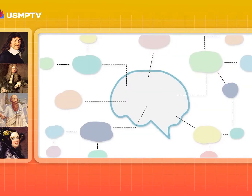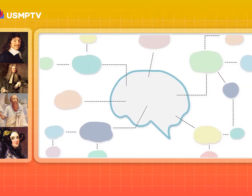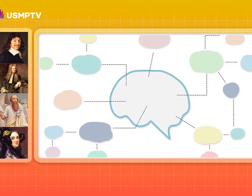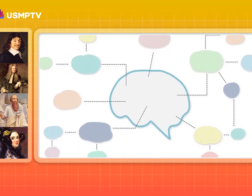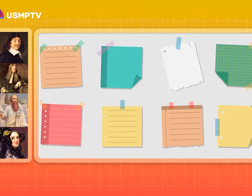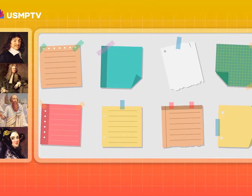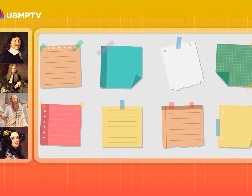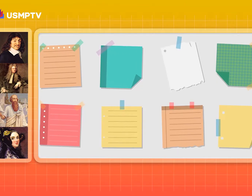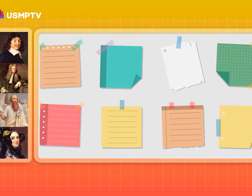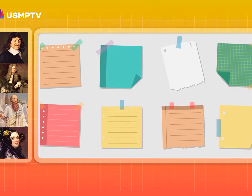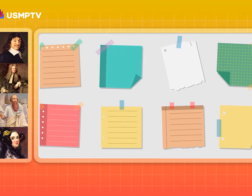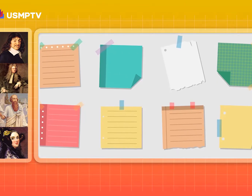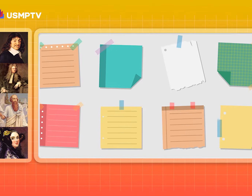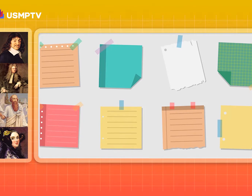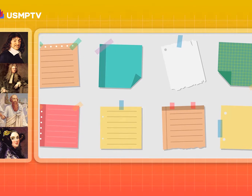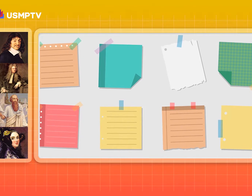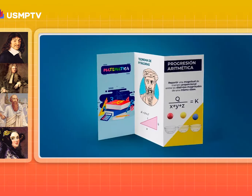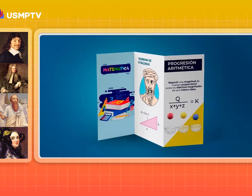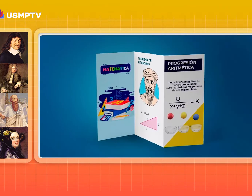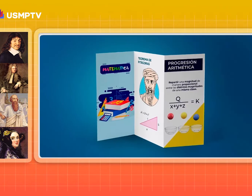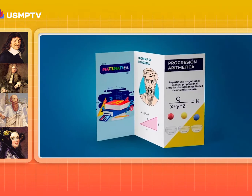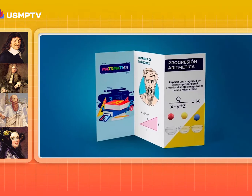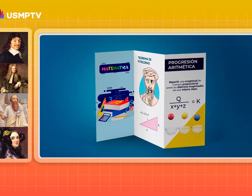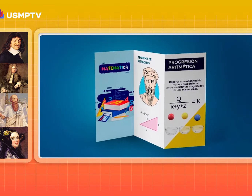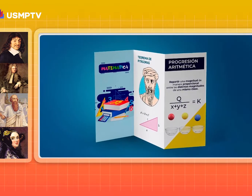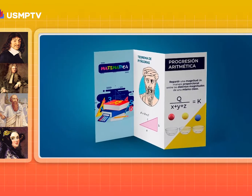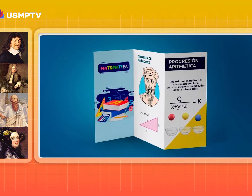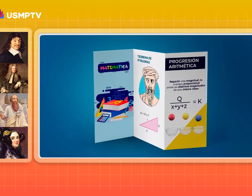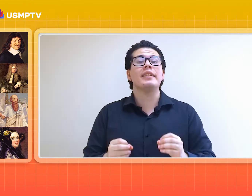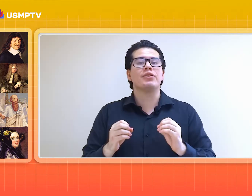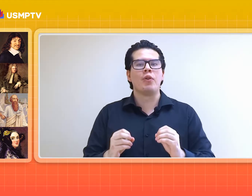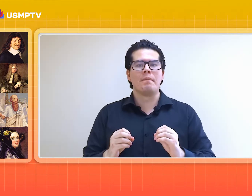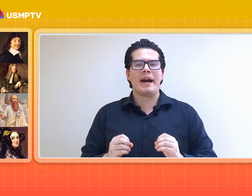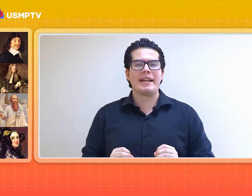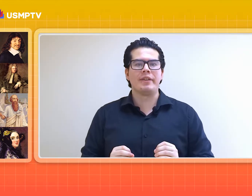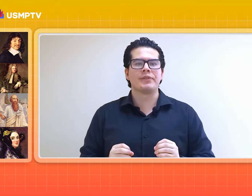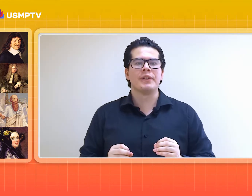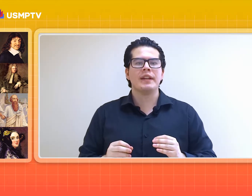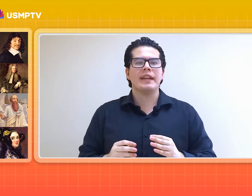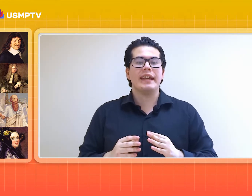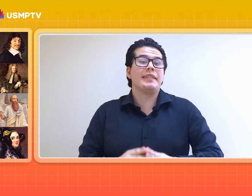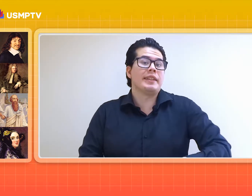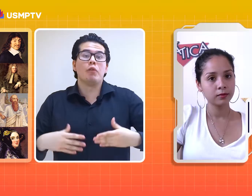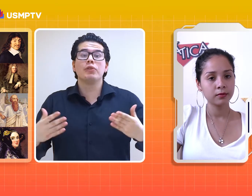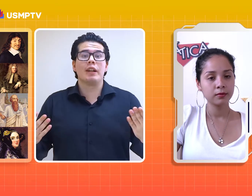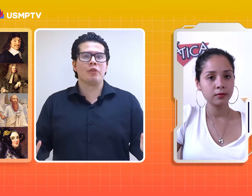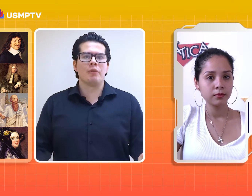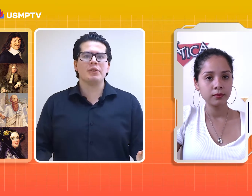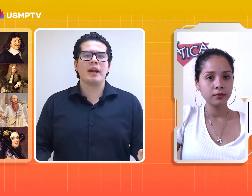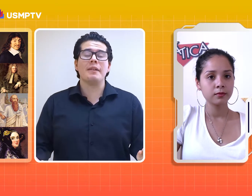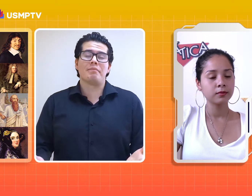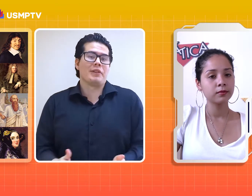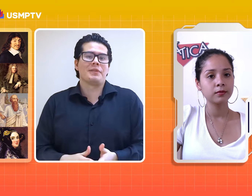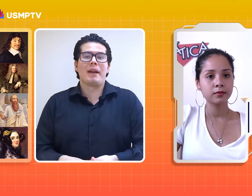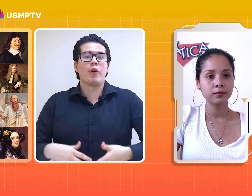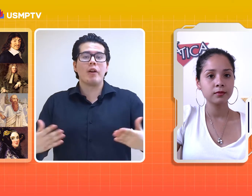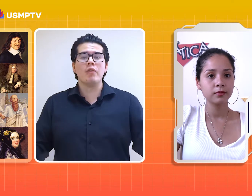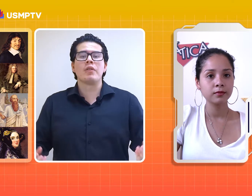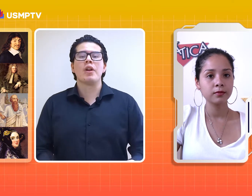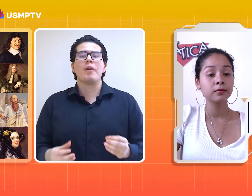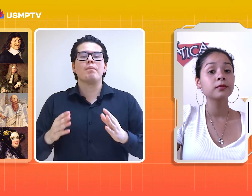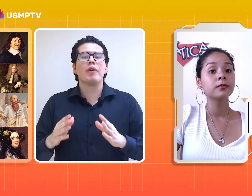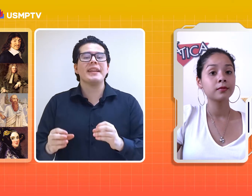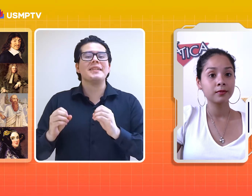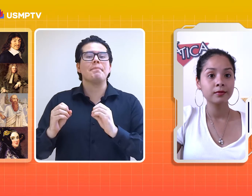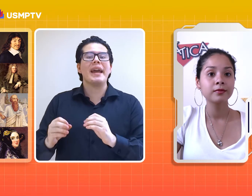los mapas, ayuda a memorias, trípticos, también son válidos. Y si te gusta el audiovisual, pues mejor